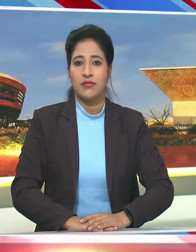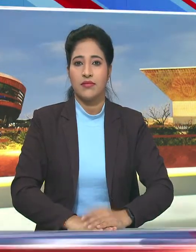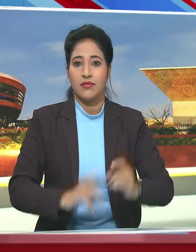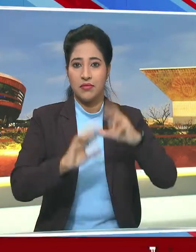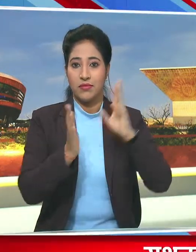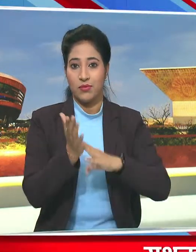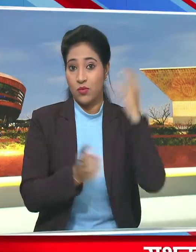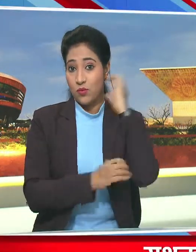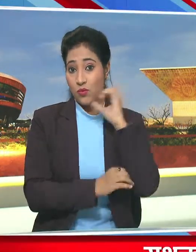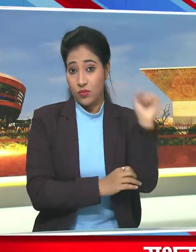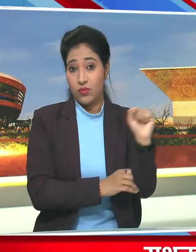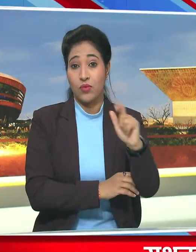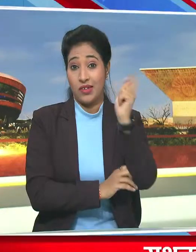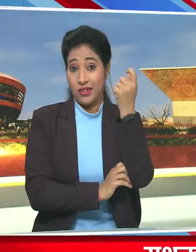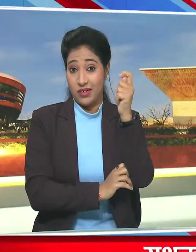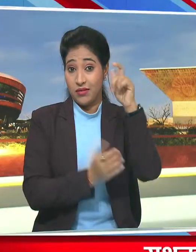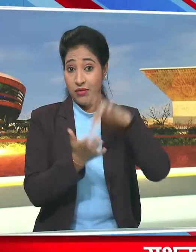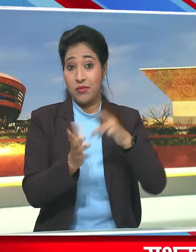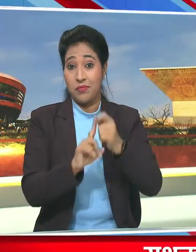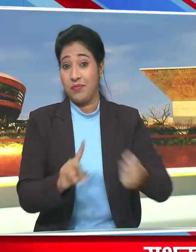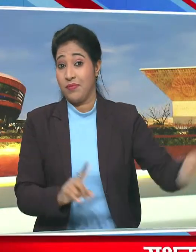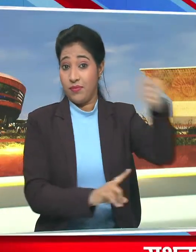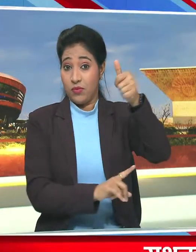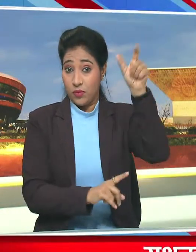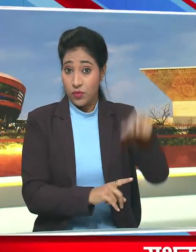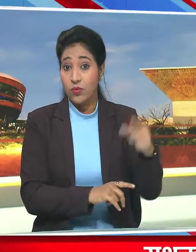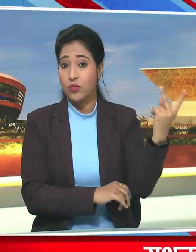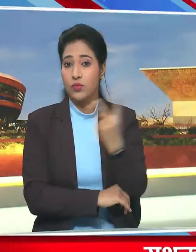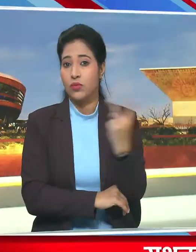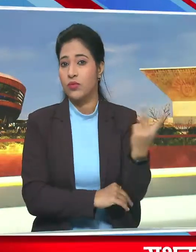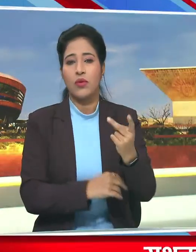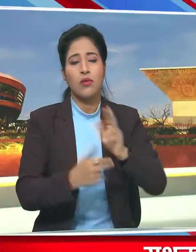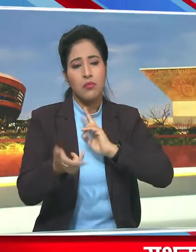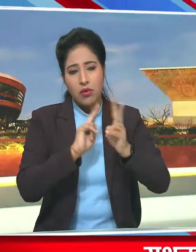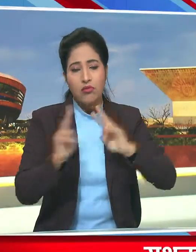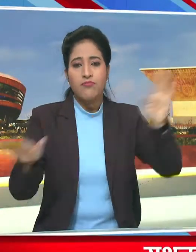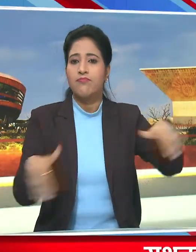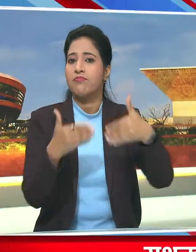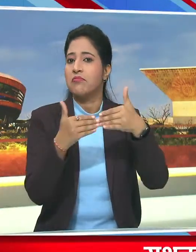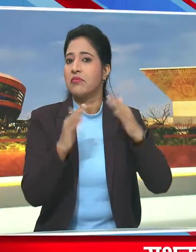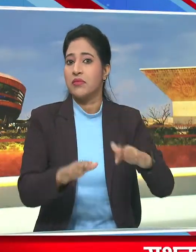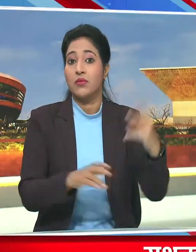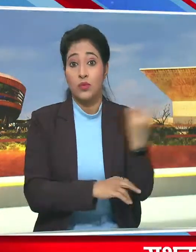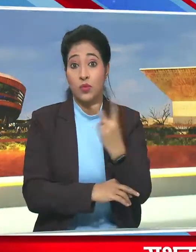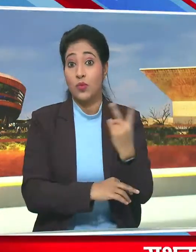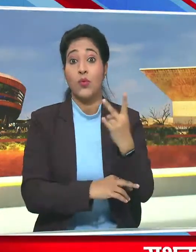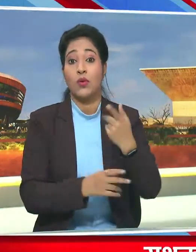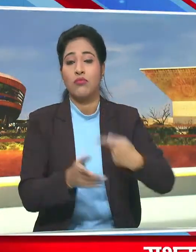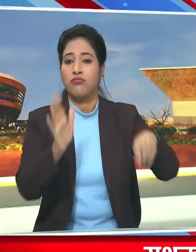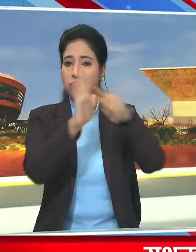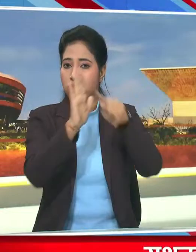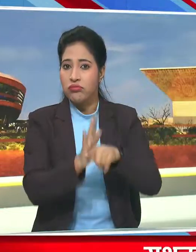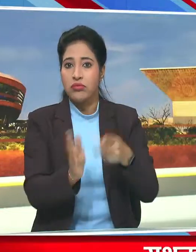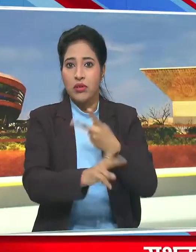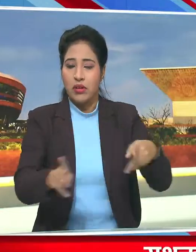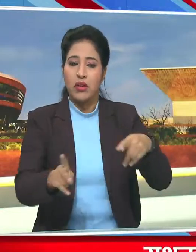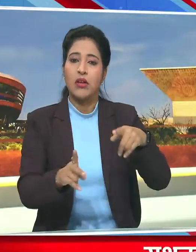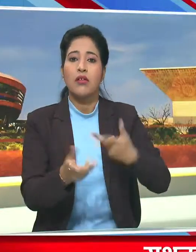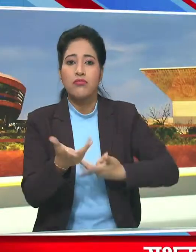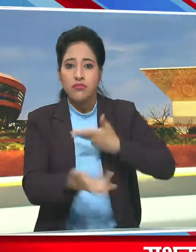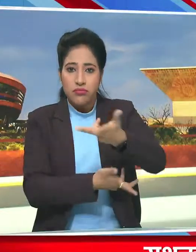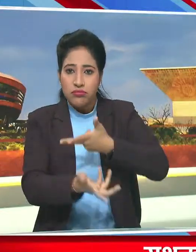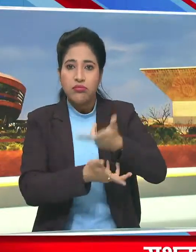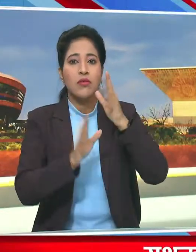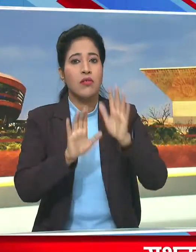प्रदान मंत्री नरेंद्र मोदी और कीनिया के राशपती के बीच दिपक्षय मुलाकात दोनों देशों के बीच हुआ समझोता ग्यापन का